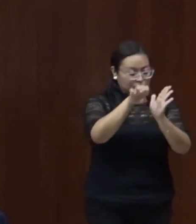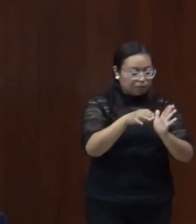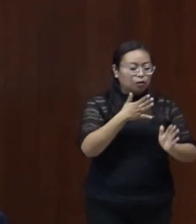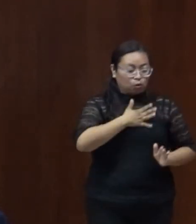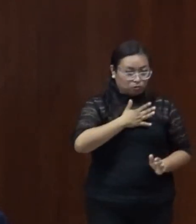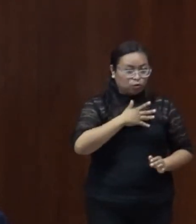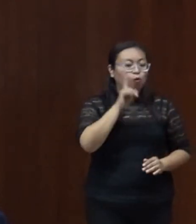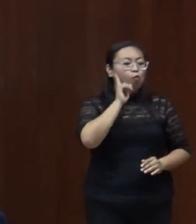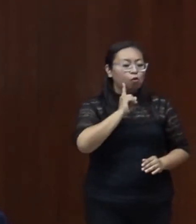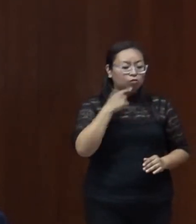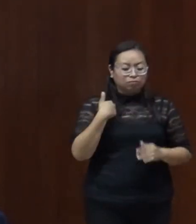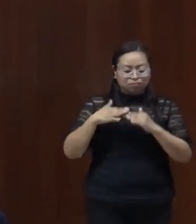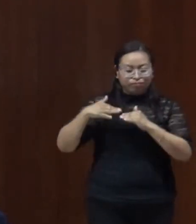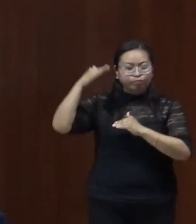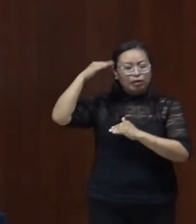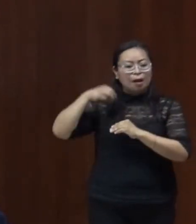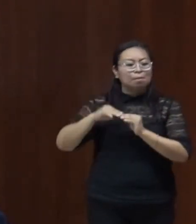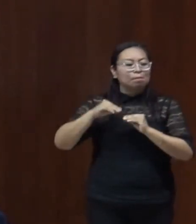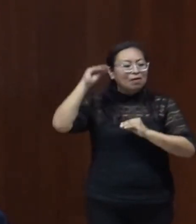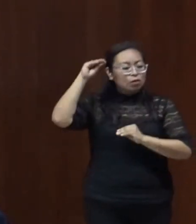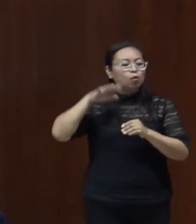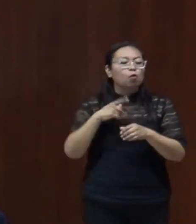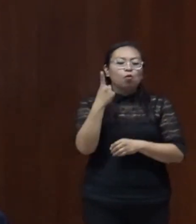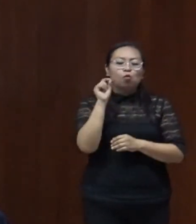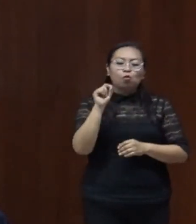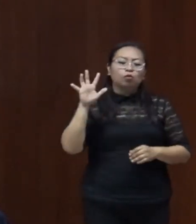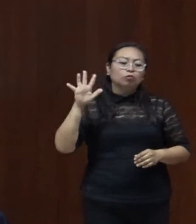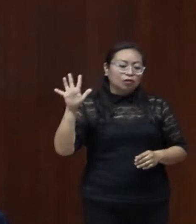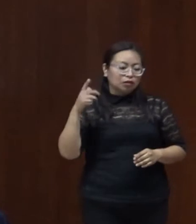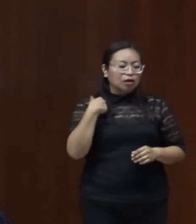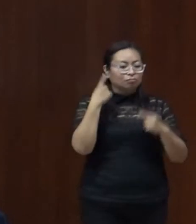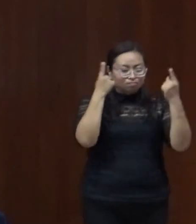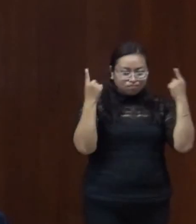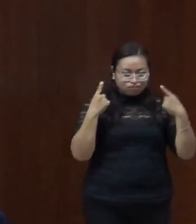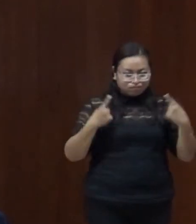alrededor de unos 55 metros, usa lentes, cabello chino,